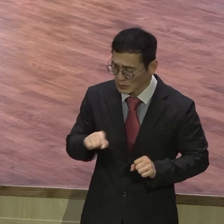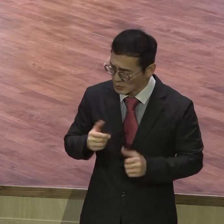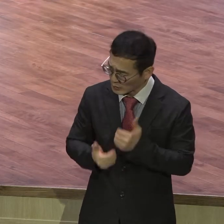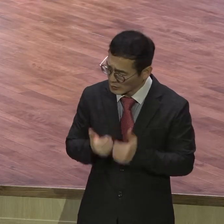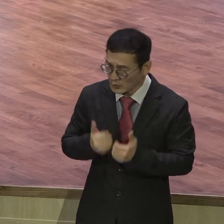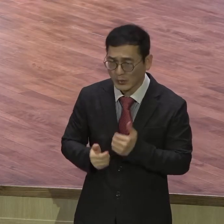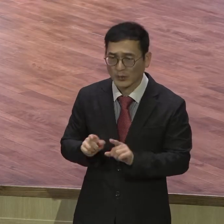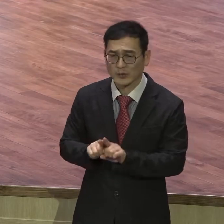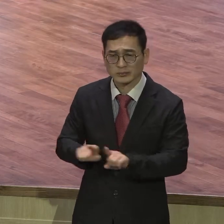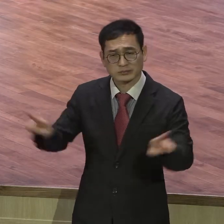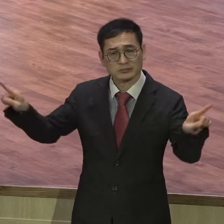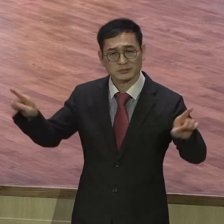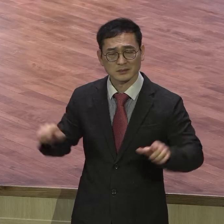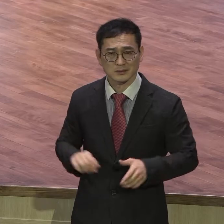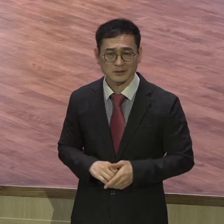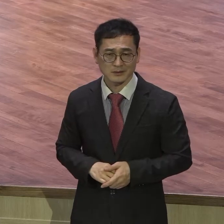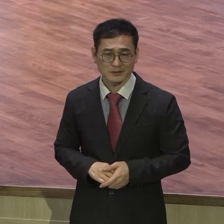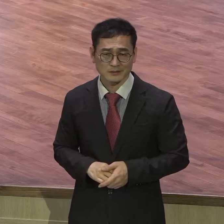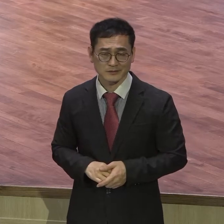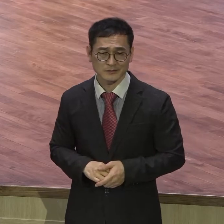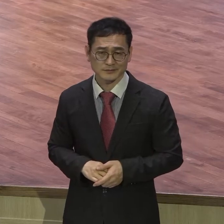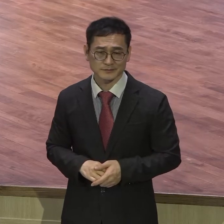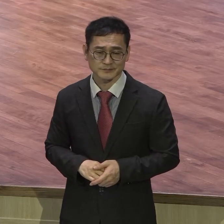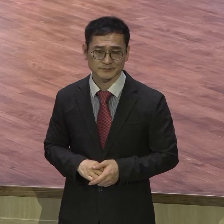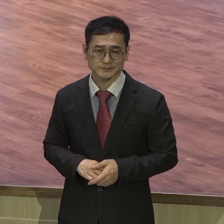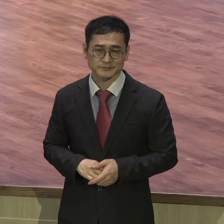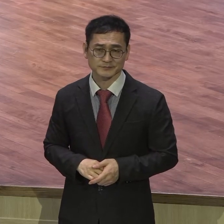이걸 보고 하나님 앞에 허신해야 될